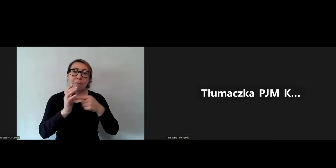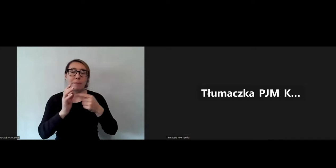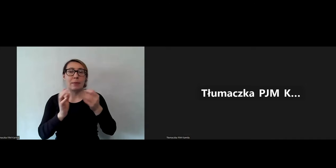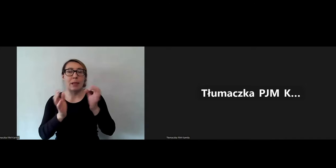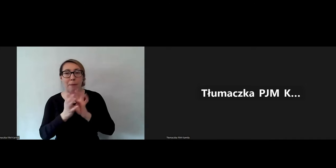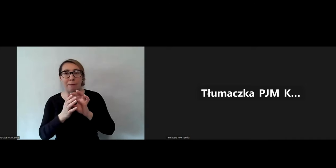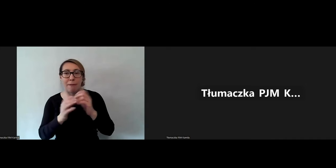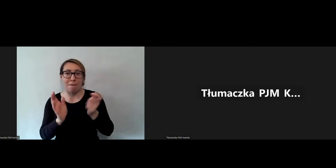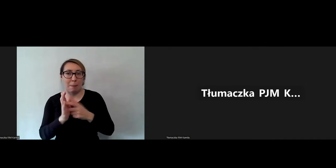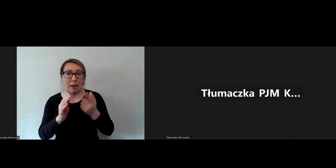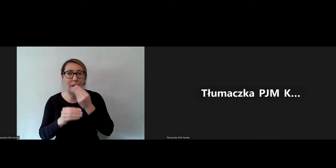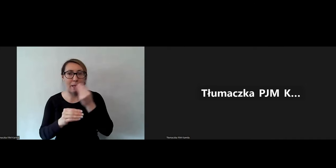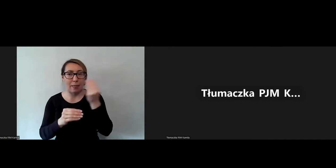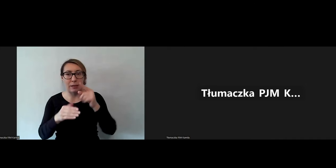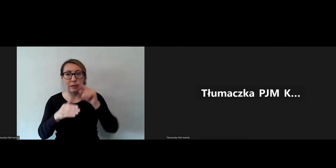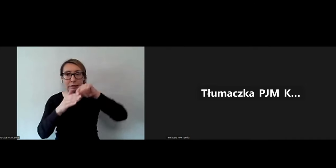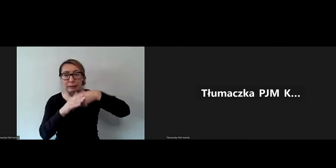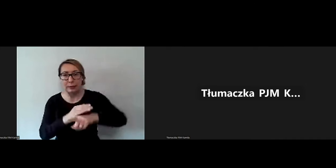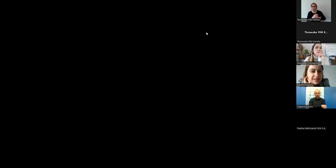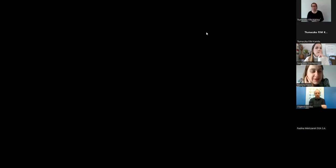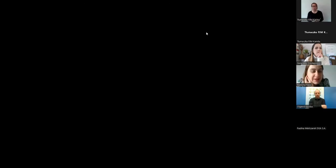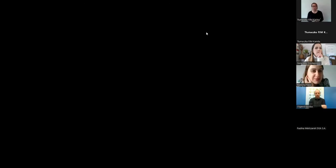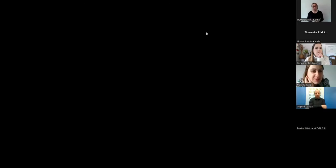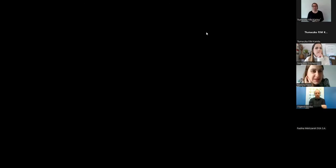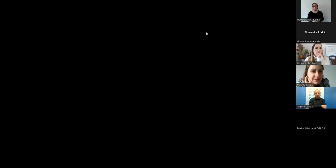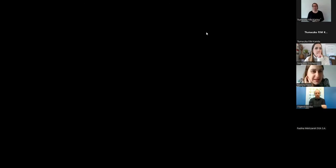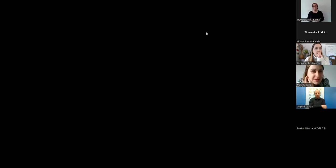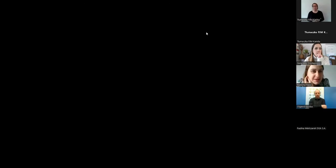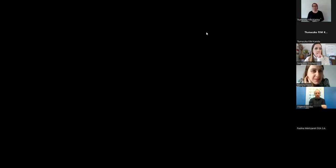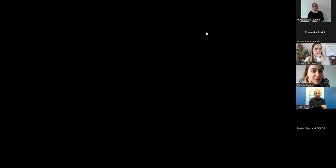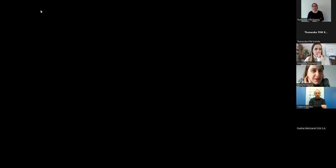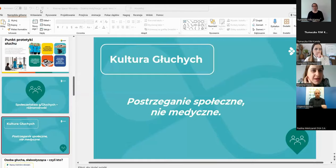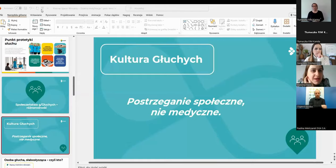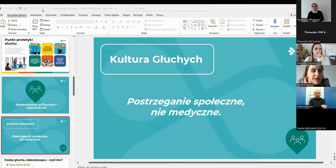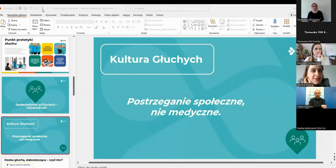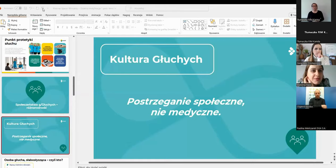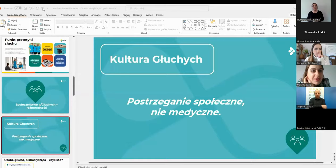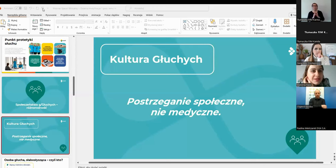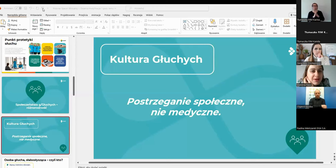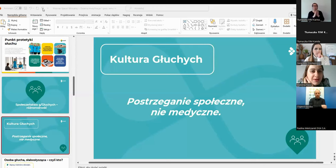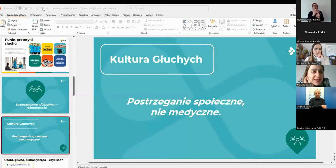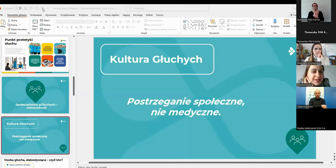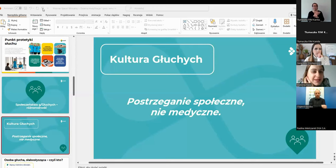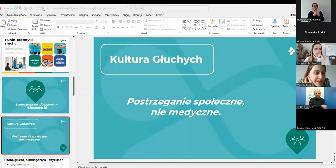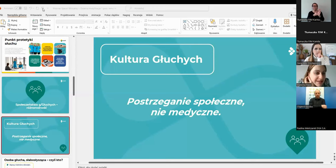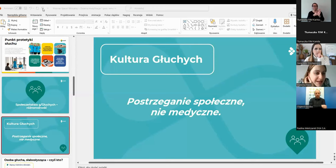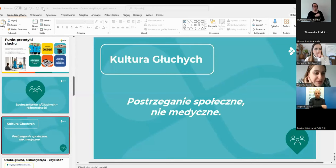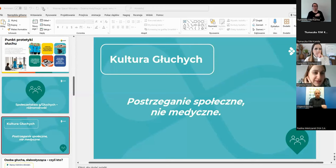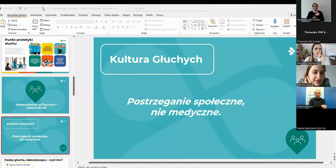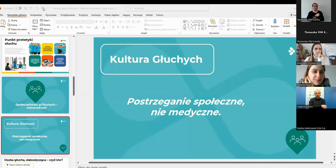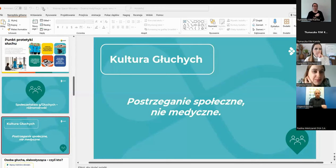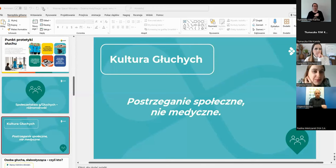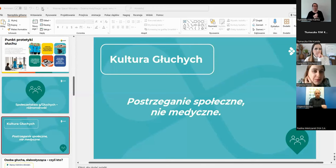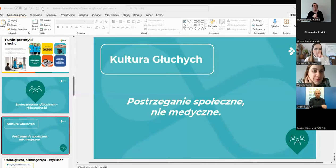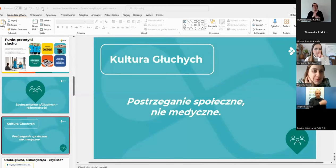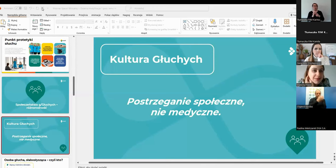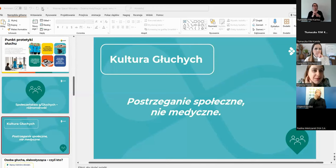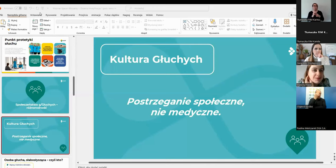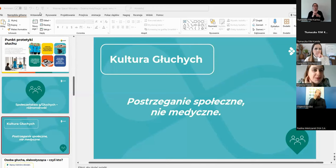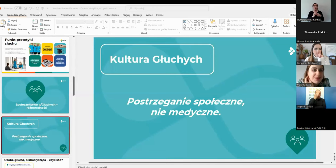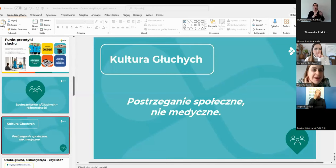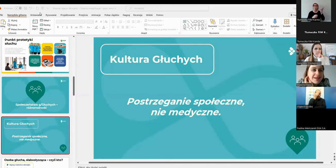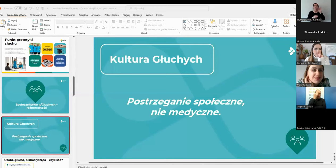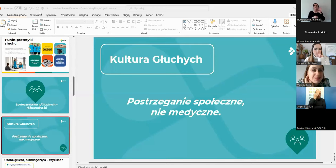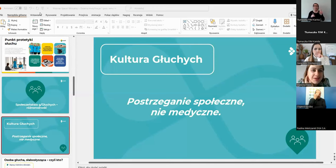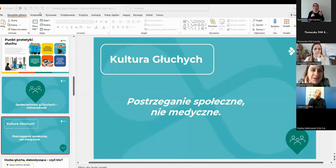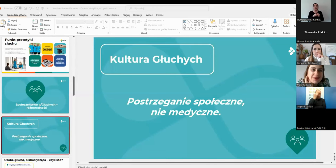pogłębienia. Także Olga, gdybyś mogła tutaj nas wesprzeć prezentacją, bo właśnie Olga i Gesty świetnie przygotowywali